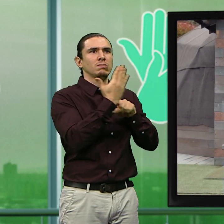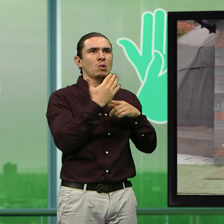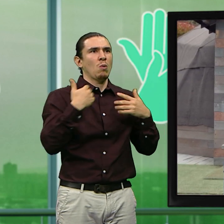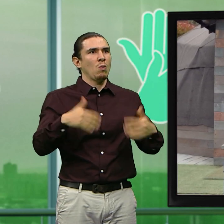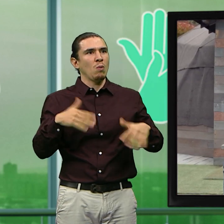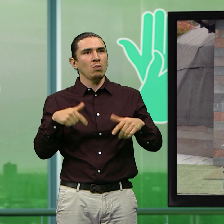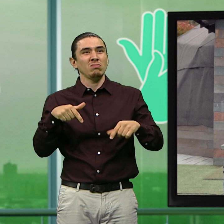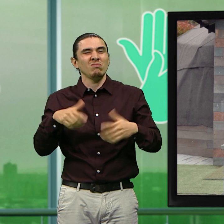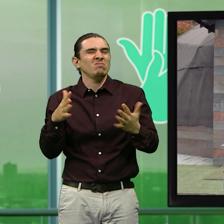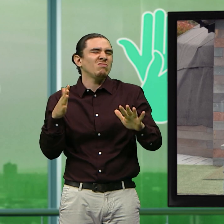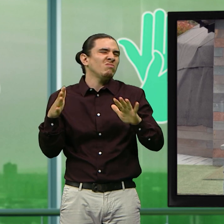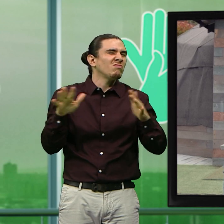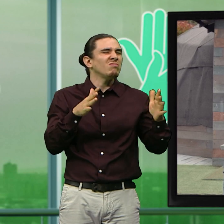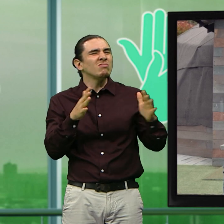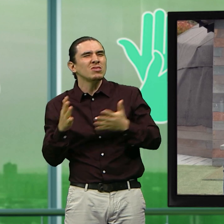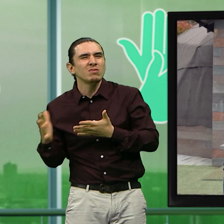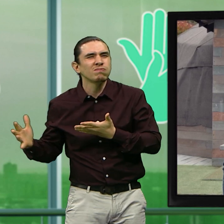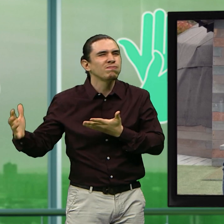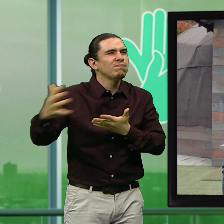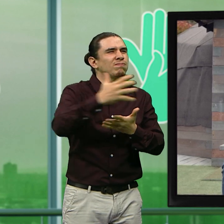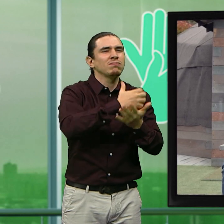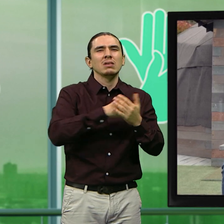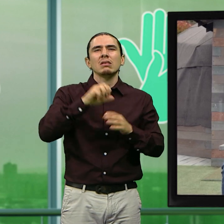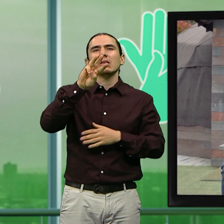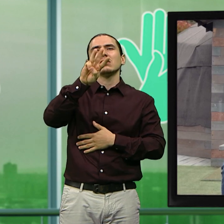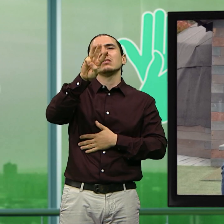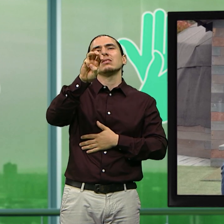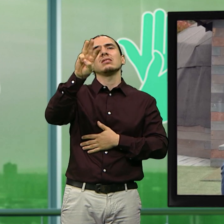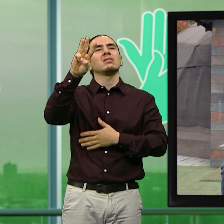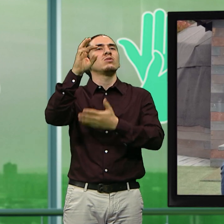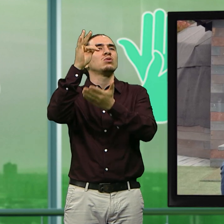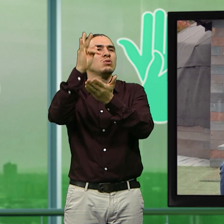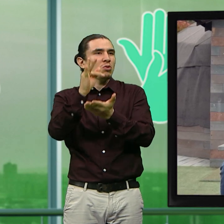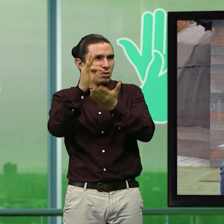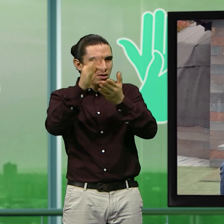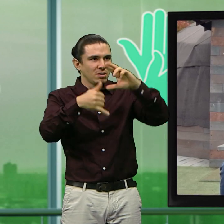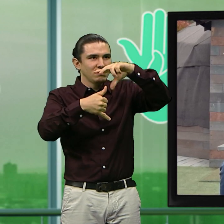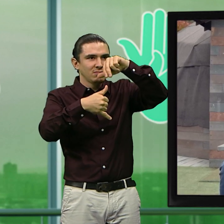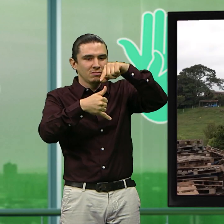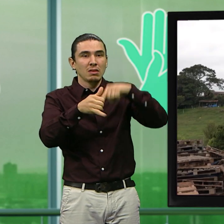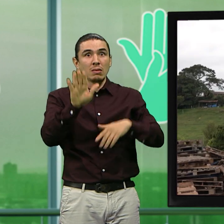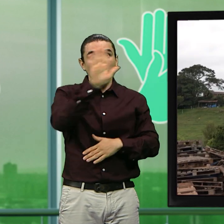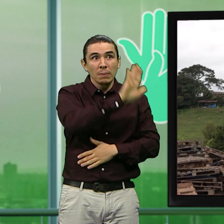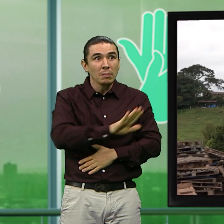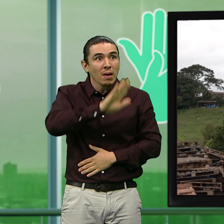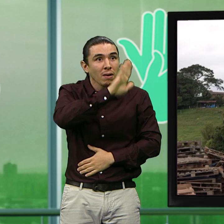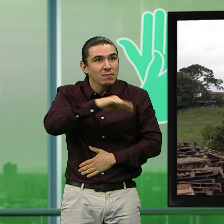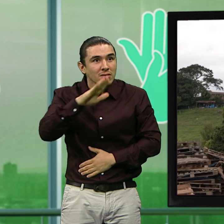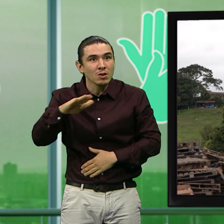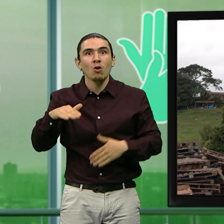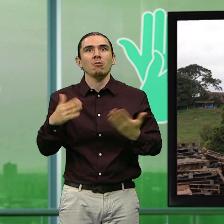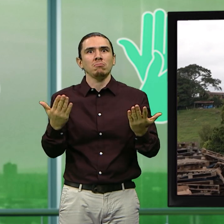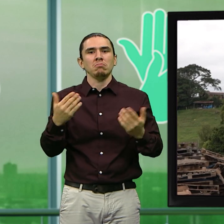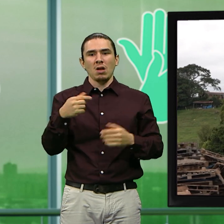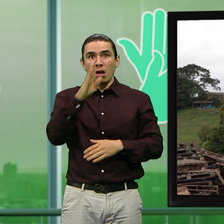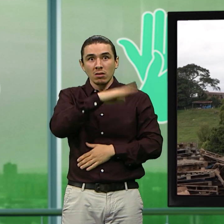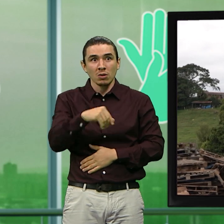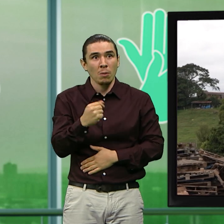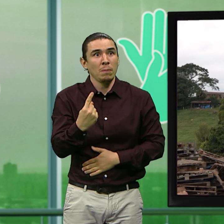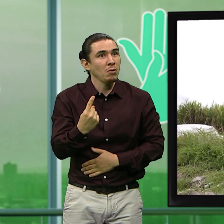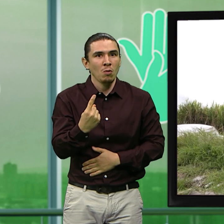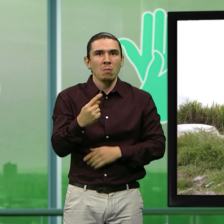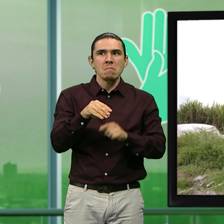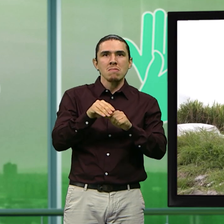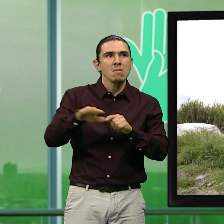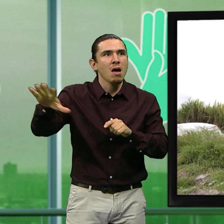el año pasado terminamos recogiendo 383 toneladas de botellas de amor solamente en nuestro departamento. Pero luego fuimos expandiendo el modelo,